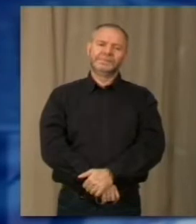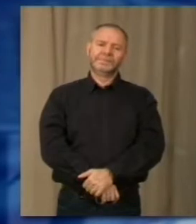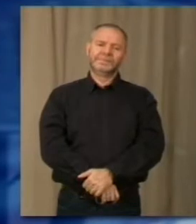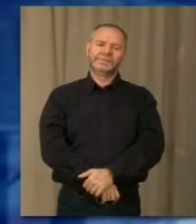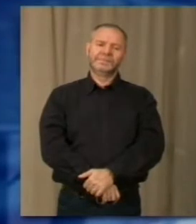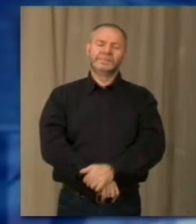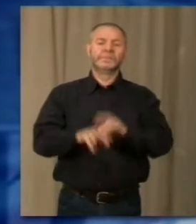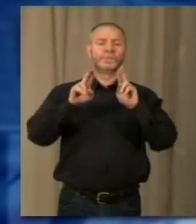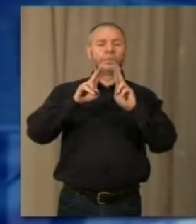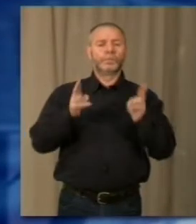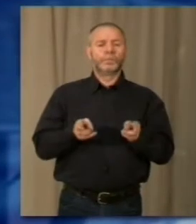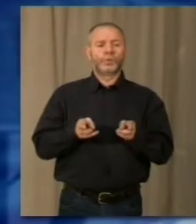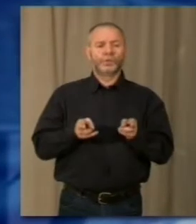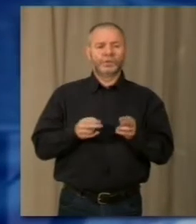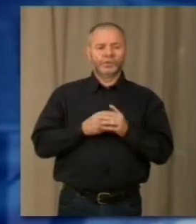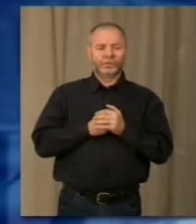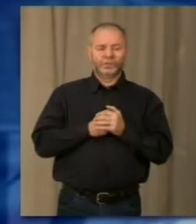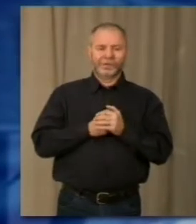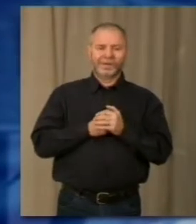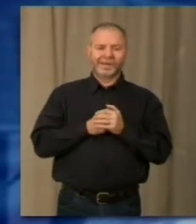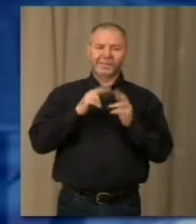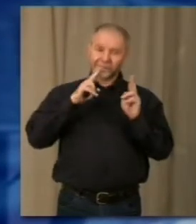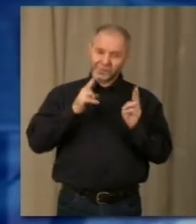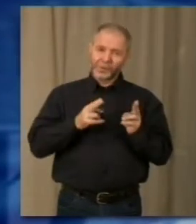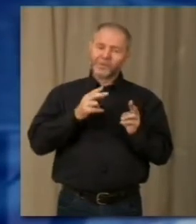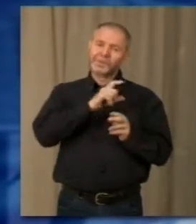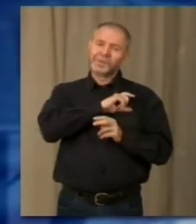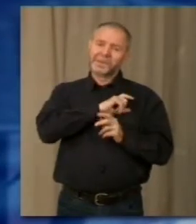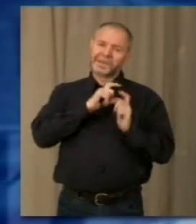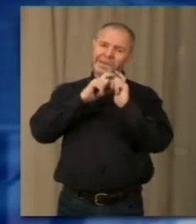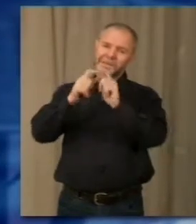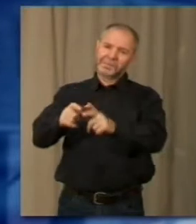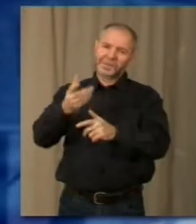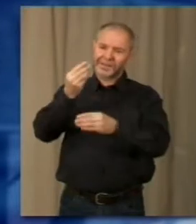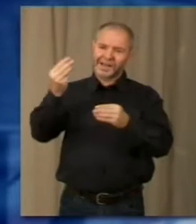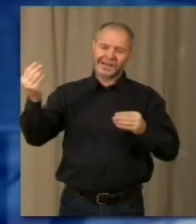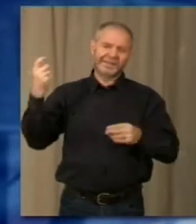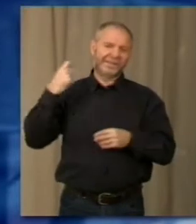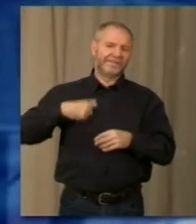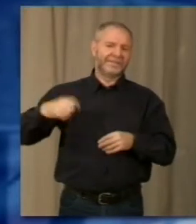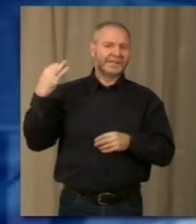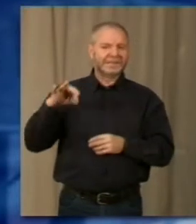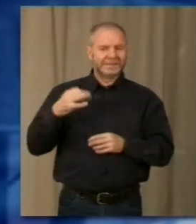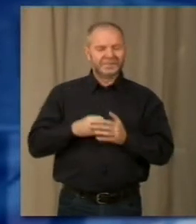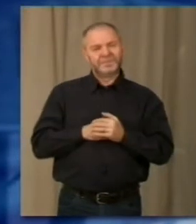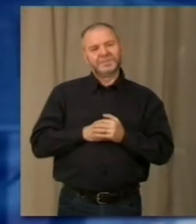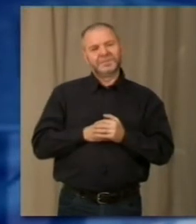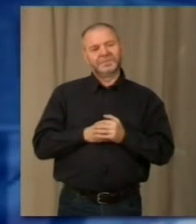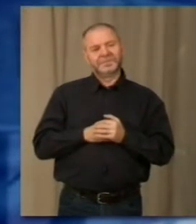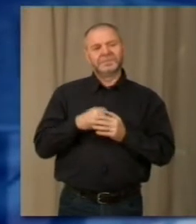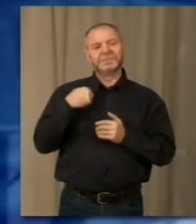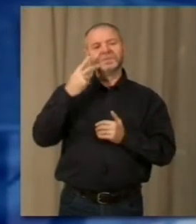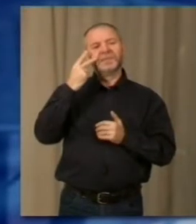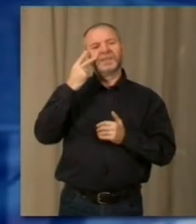La provincia è piccola, però i campioni sono grandi e sono davvero tanti. Ci si accorge, ma beh, durante l'anno quando li seguiamo